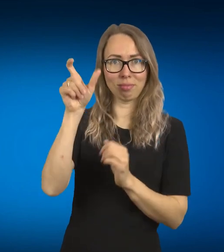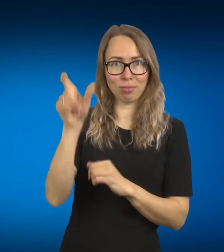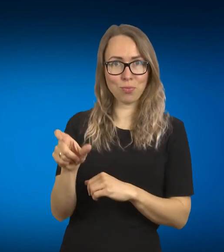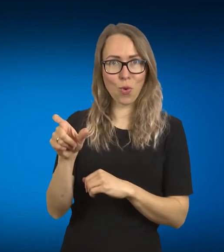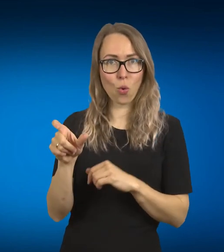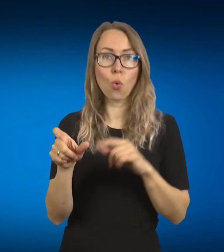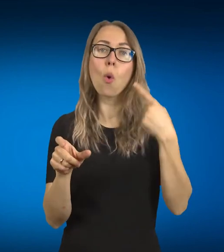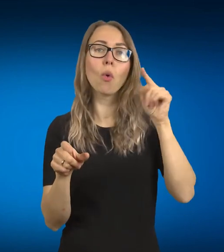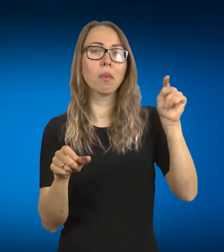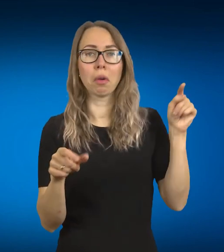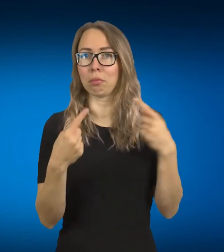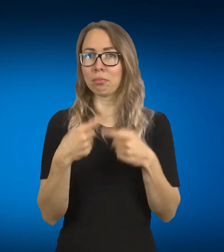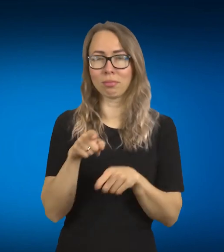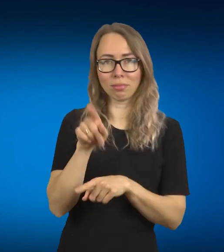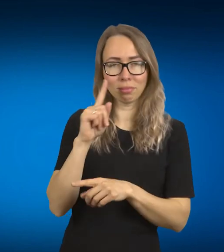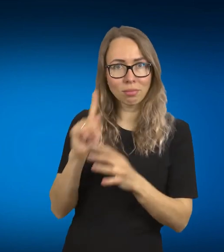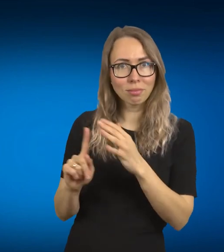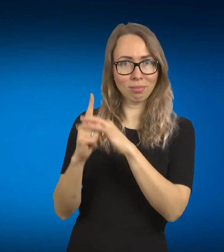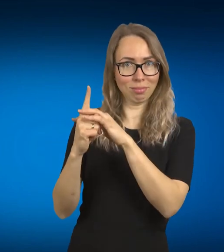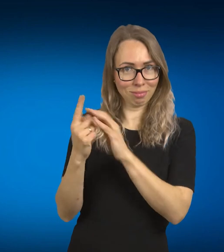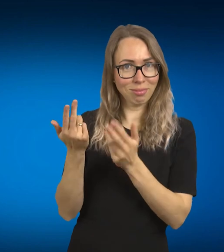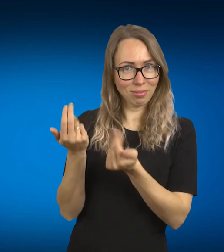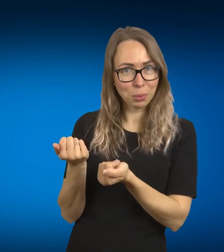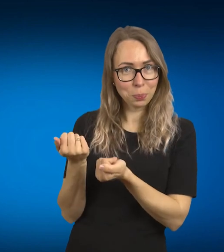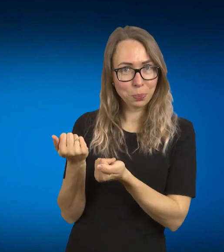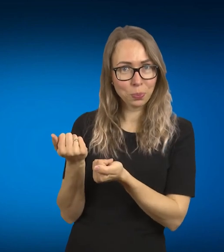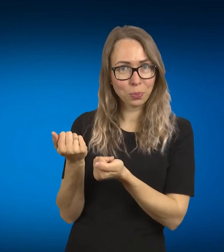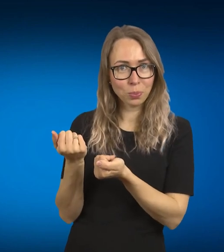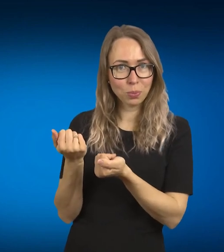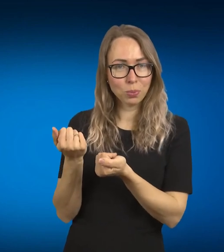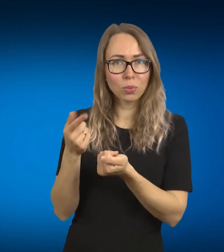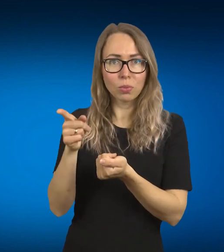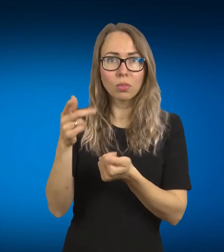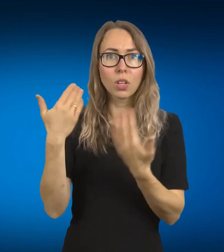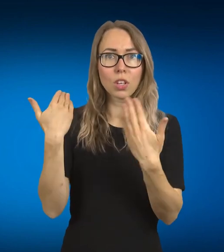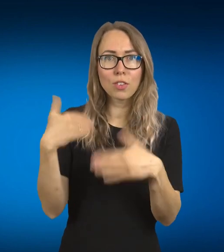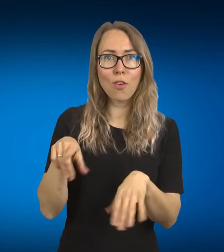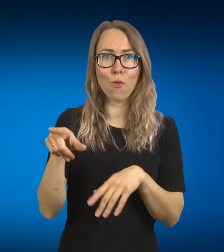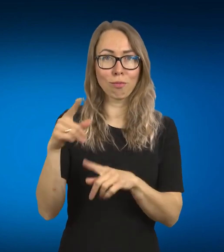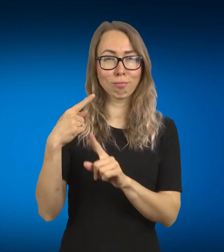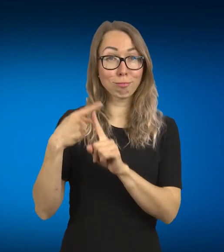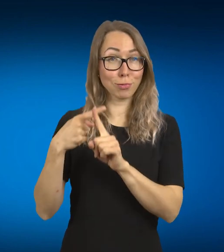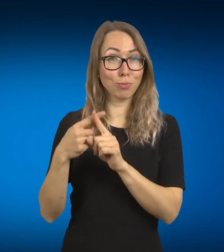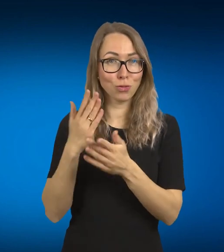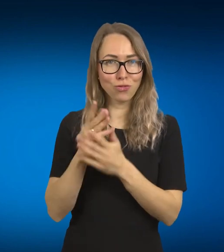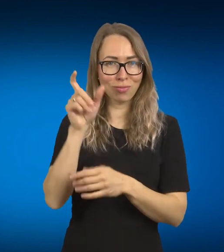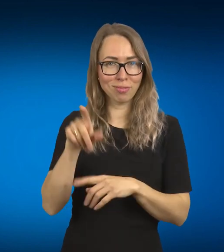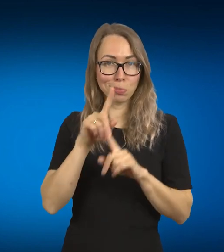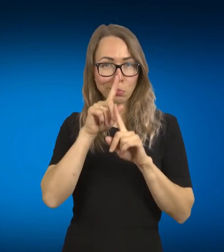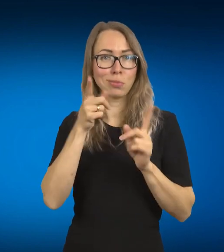kūrėnčių žmonių tarpa. Tai tu vat kaip tik netgi įgyjai tam tikrą išskirtinumą, vien dėl to savo empatijos